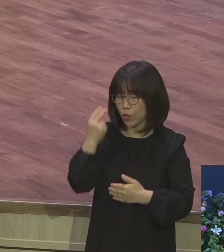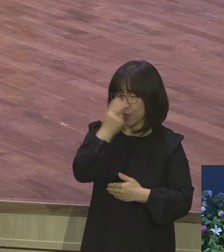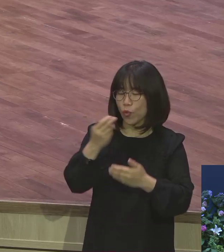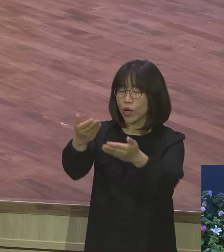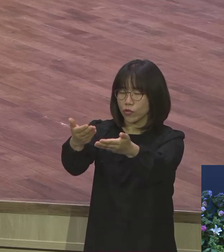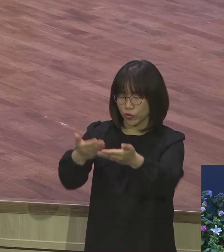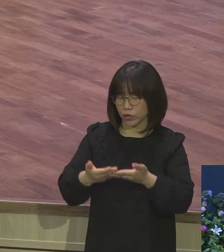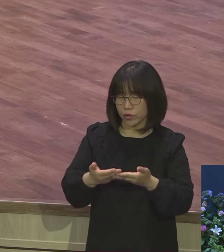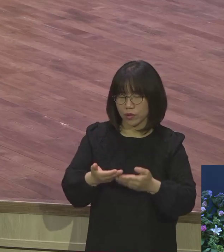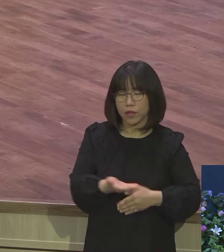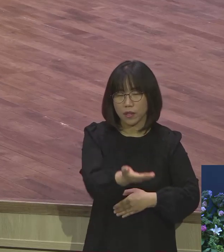뜻을 이루기 위한 거에요.